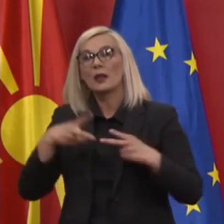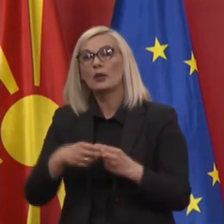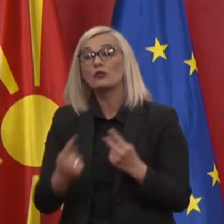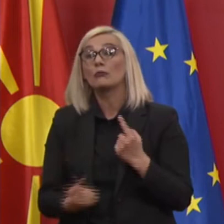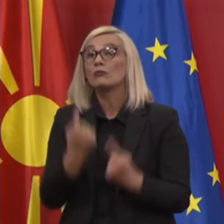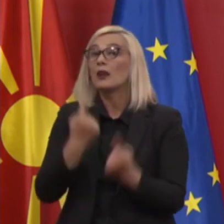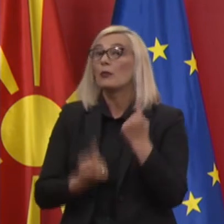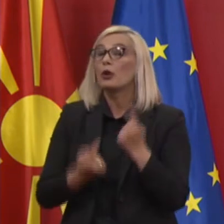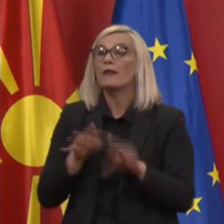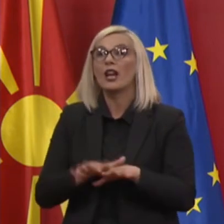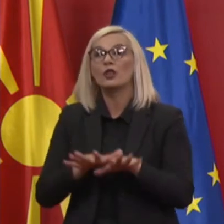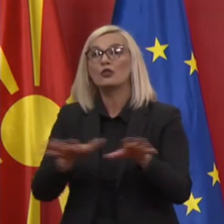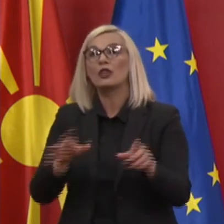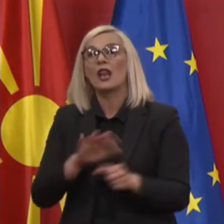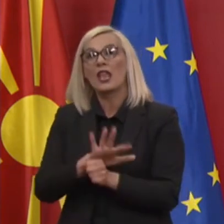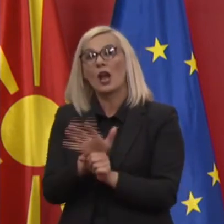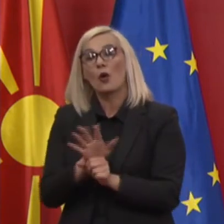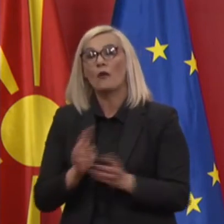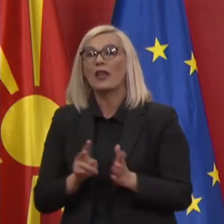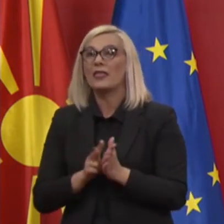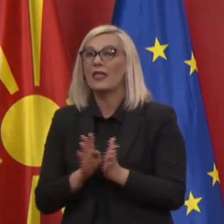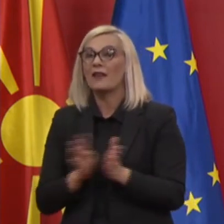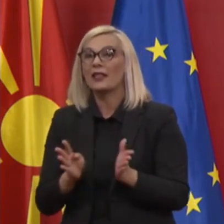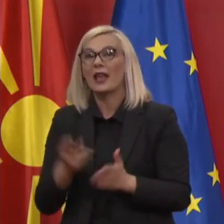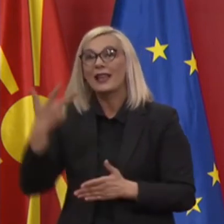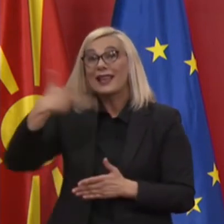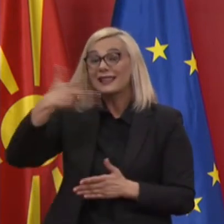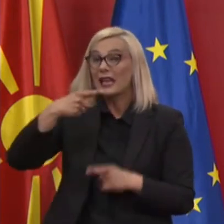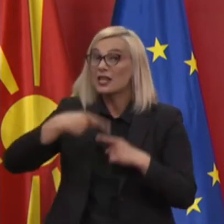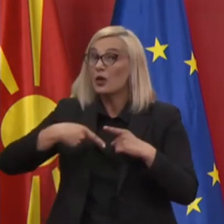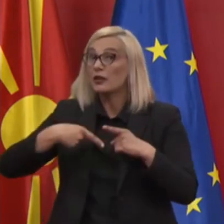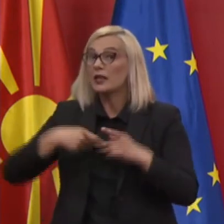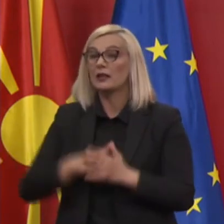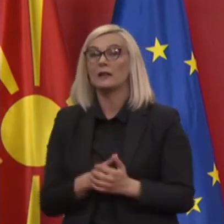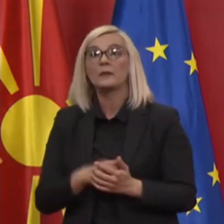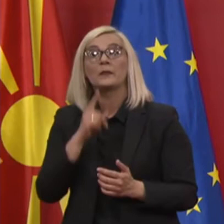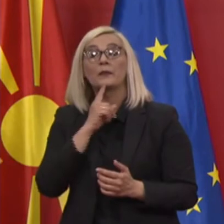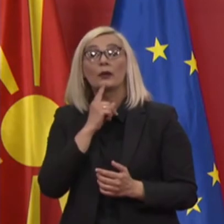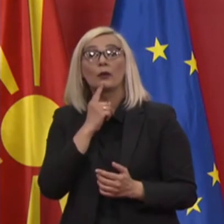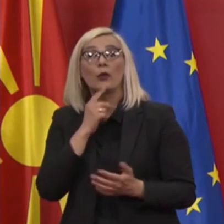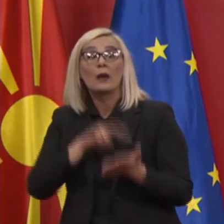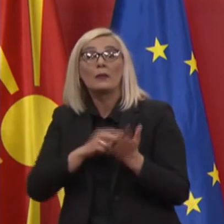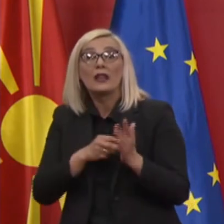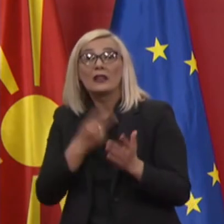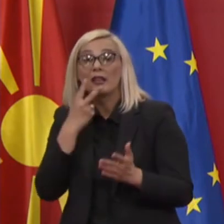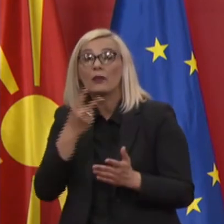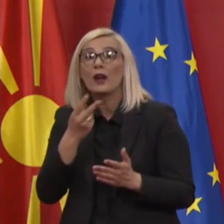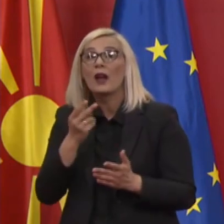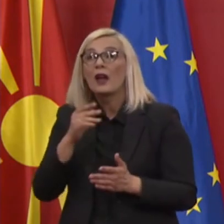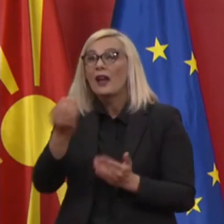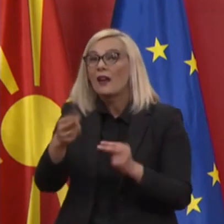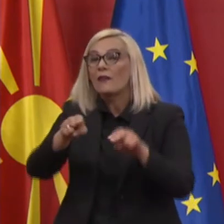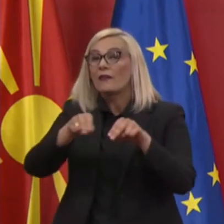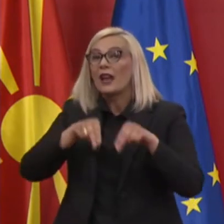појава и ширење на COVID-19. И третата фаза, која предвидува потполно враќе на редовниот